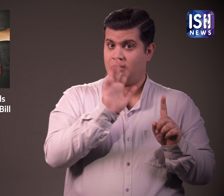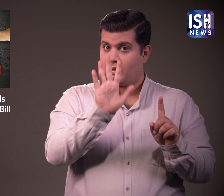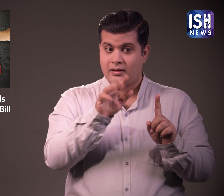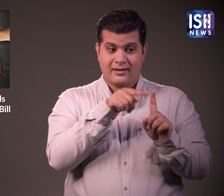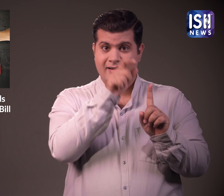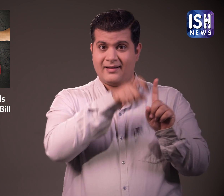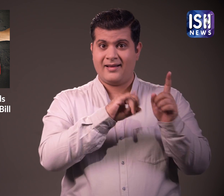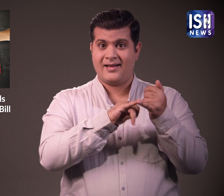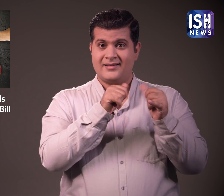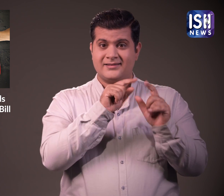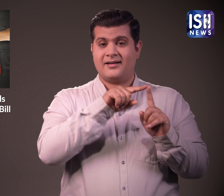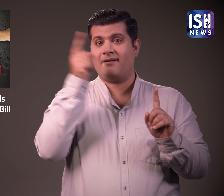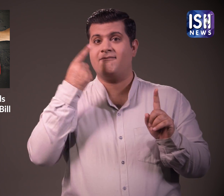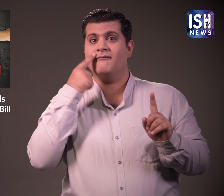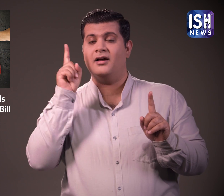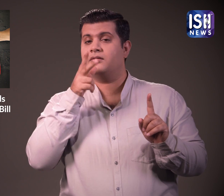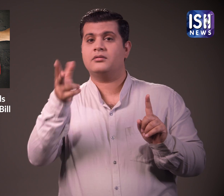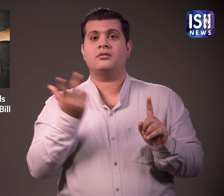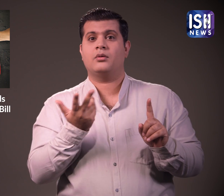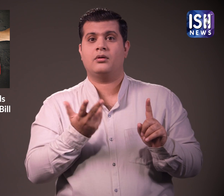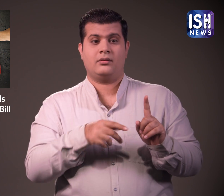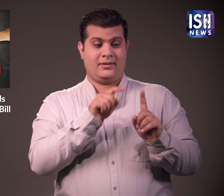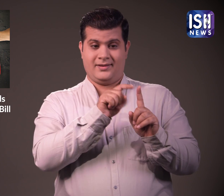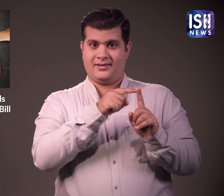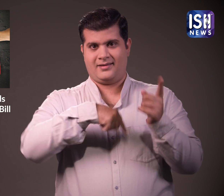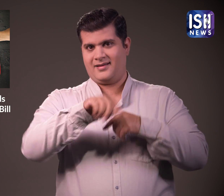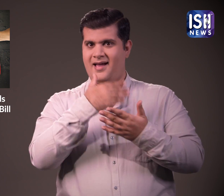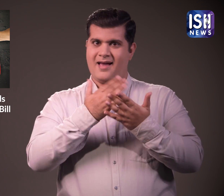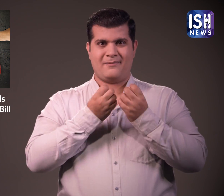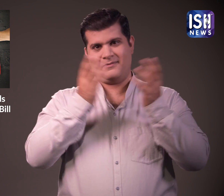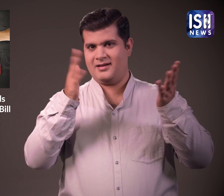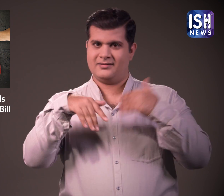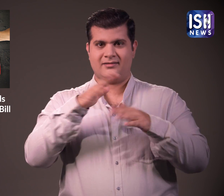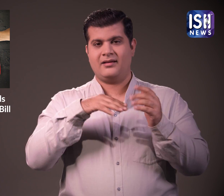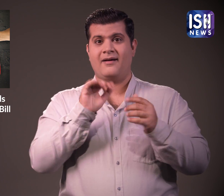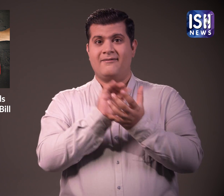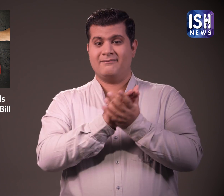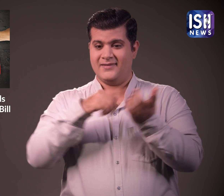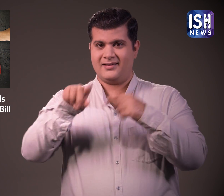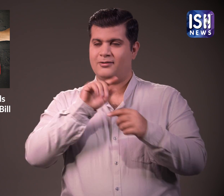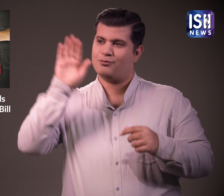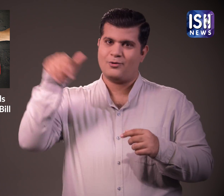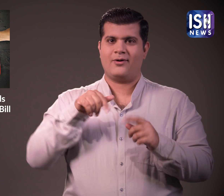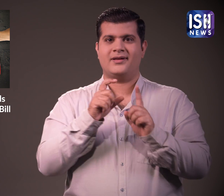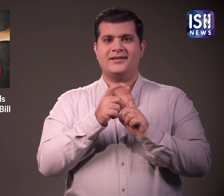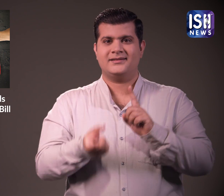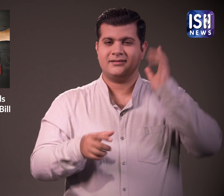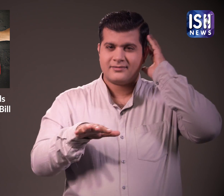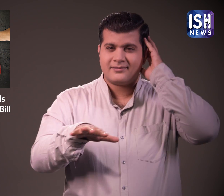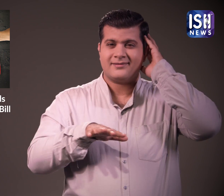हाला कि पीडित के पिता के मताबिक सबीर के एक दोस्त ने पार्टी के लिए डीजे को